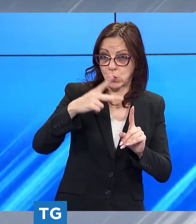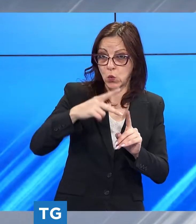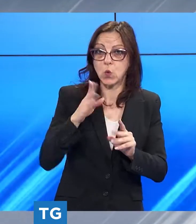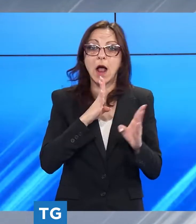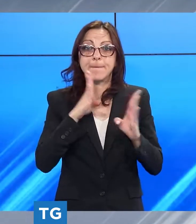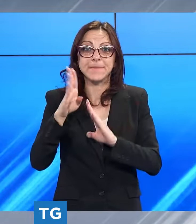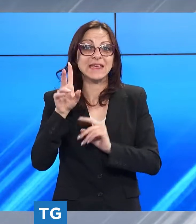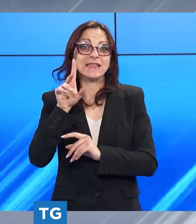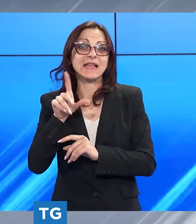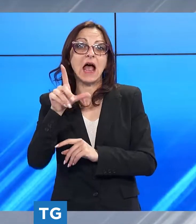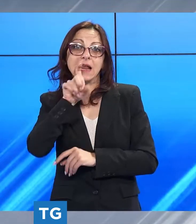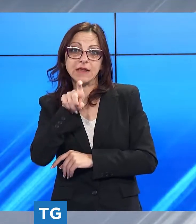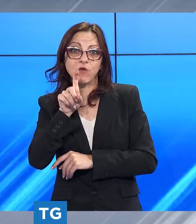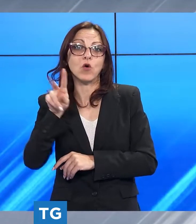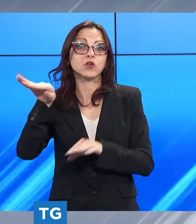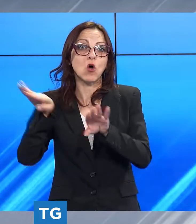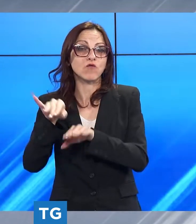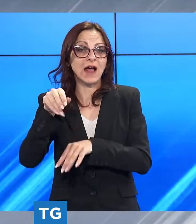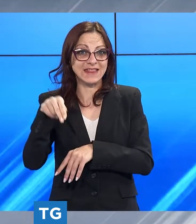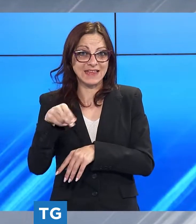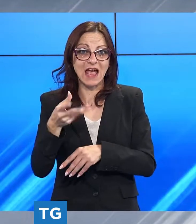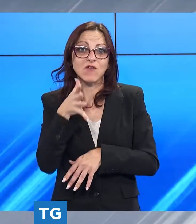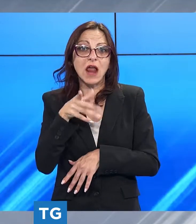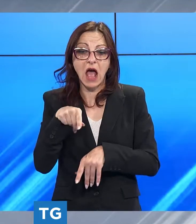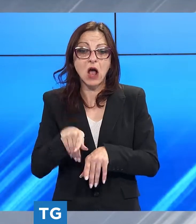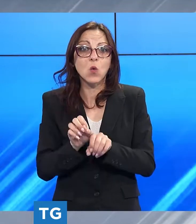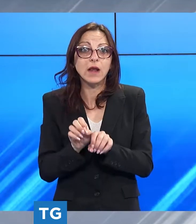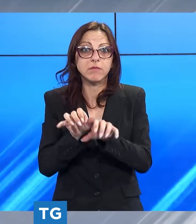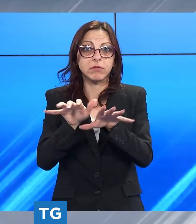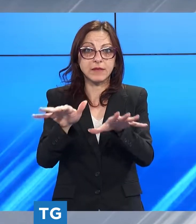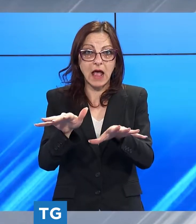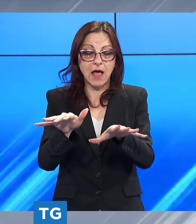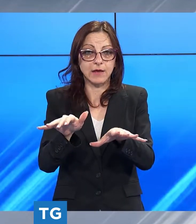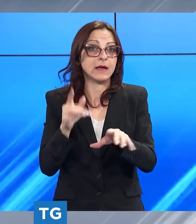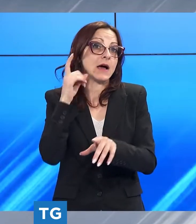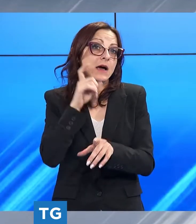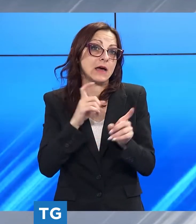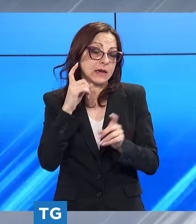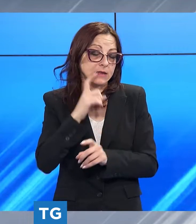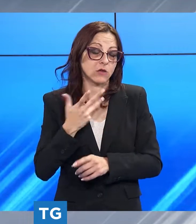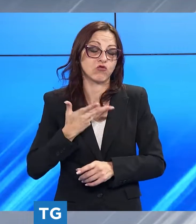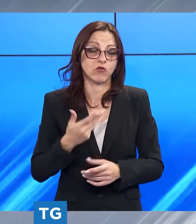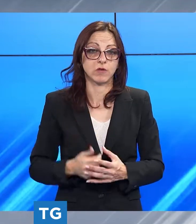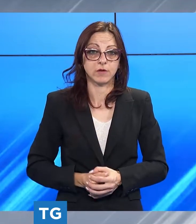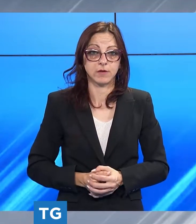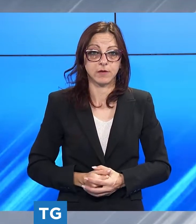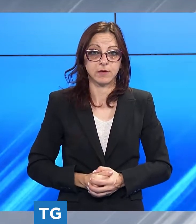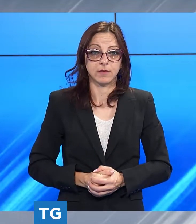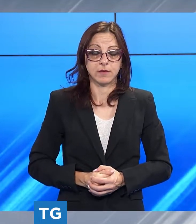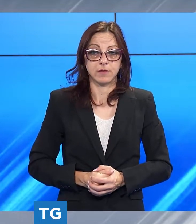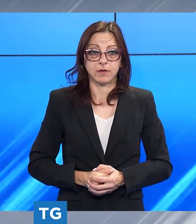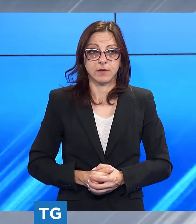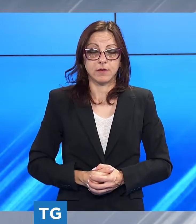della val di nievole cambio della guardia al vertice dell'autorità di bacino distrittuale dell'appennino settentrionale